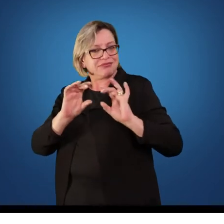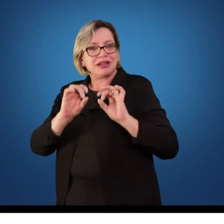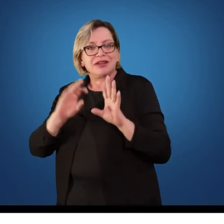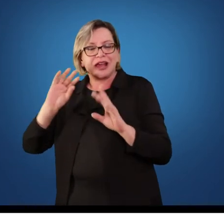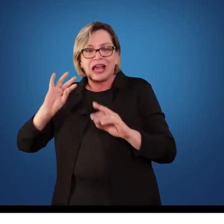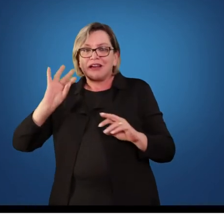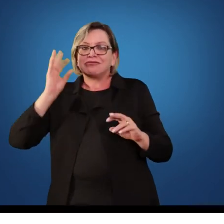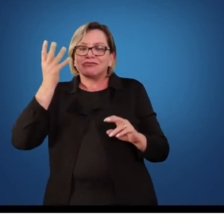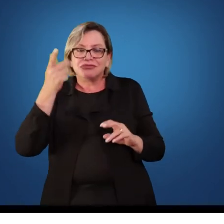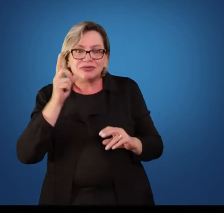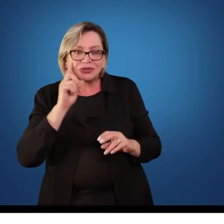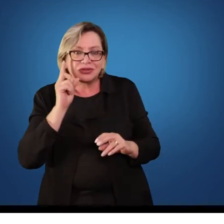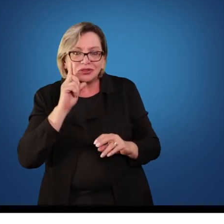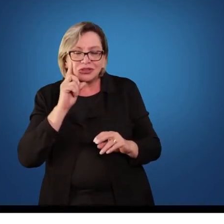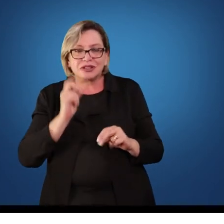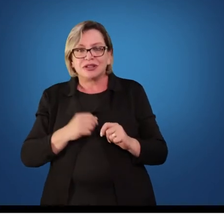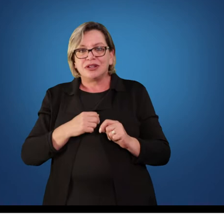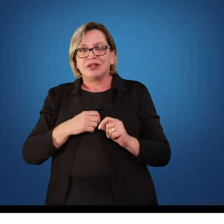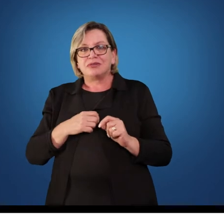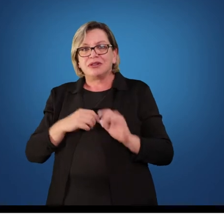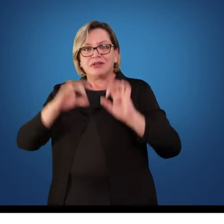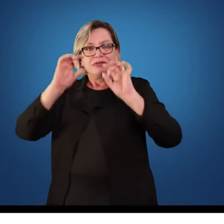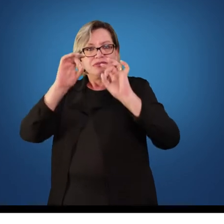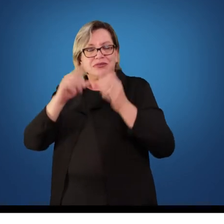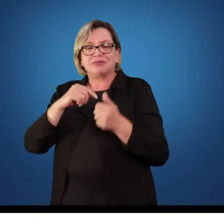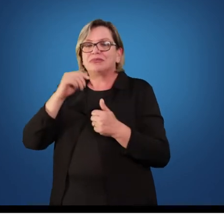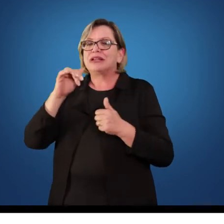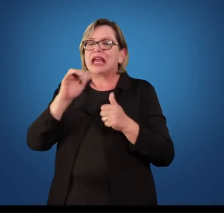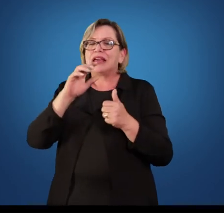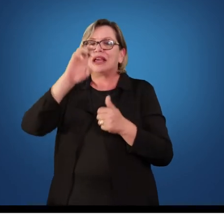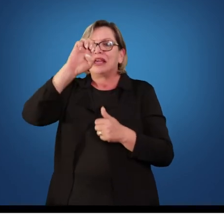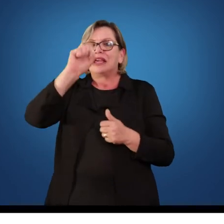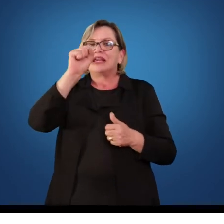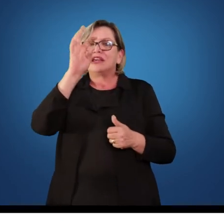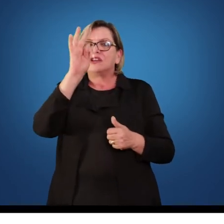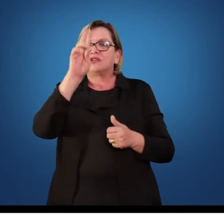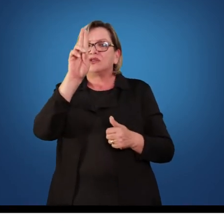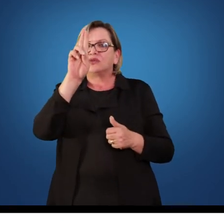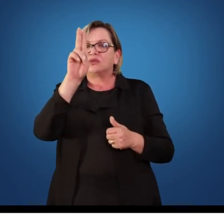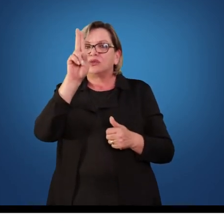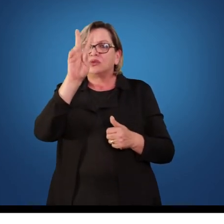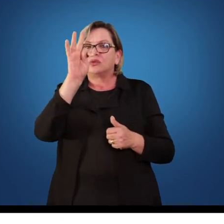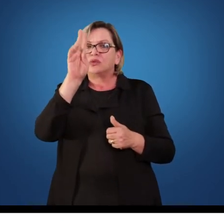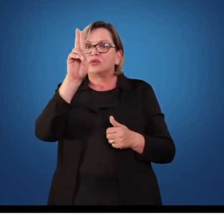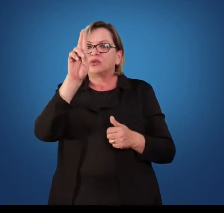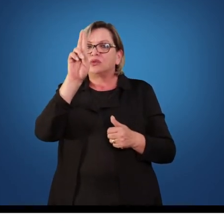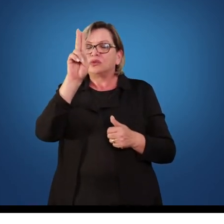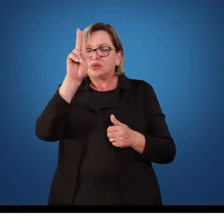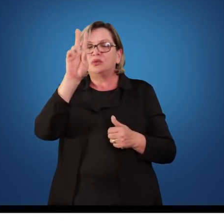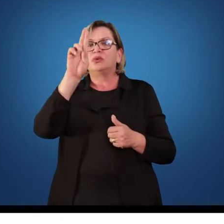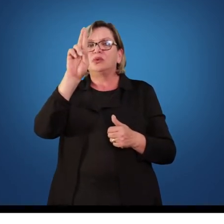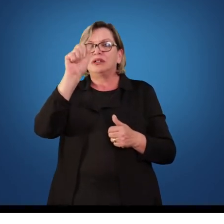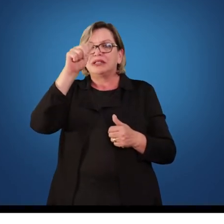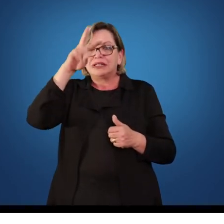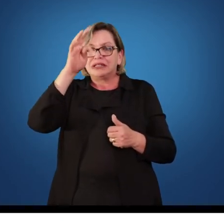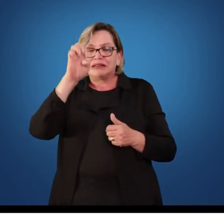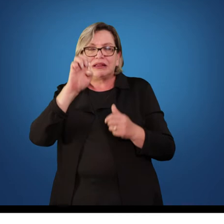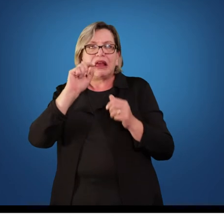Então um conteúdo específico estruturante é o esporte. Quais são os conteúdos básicos do esporte? Nós temos as várias